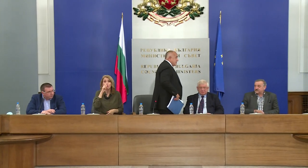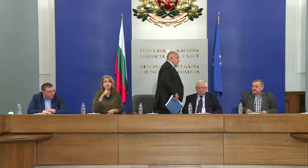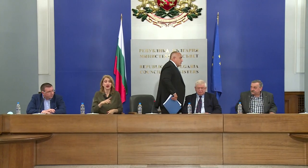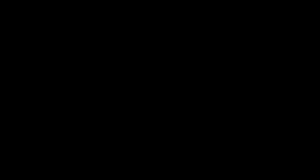Веднага да се лекуваме. Веднага